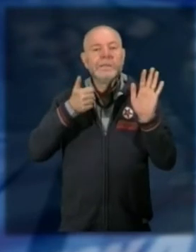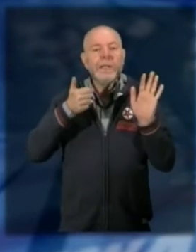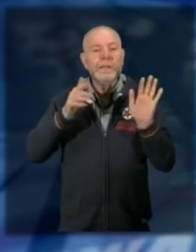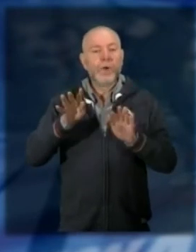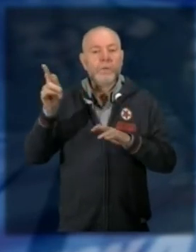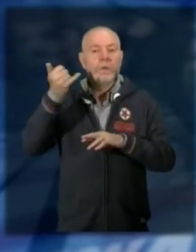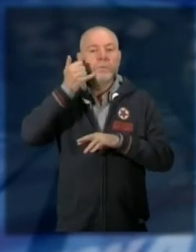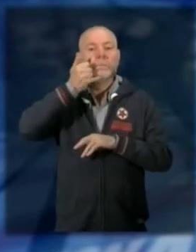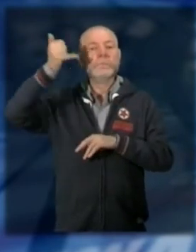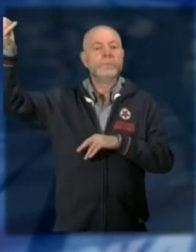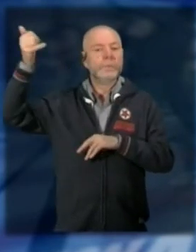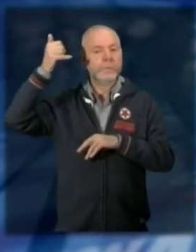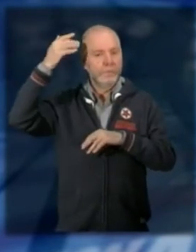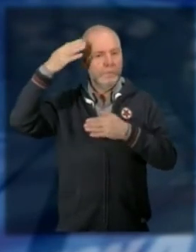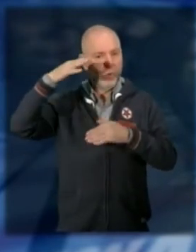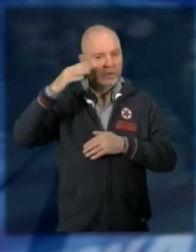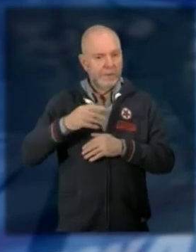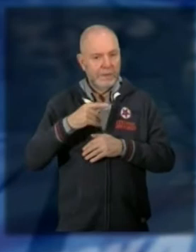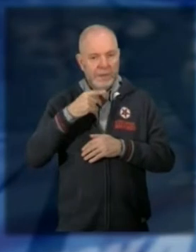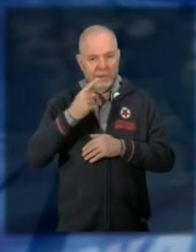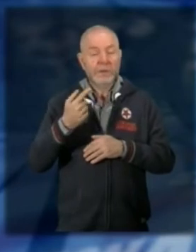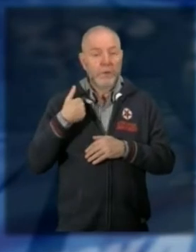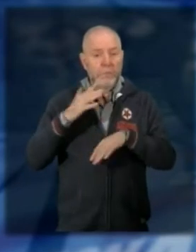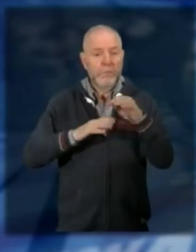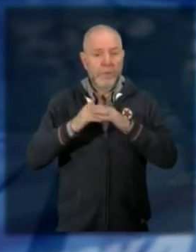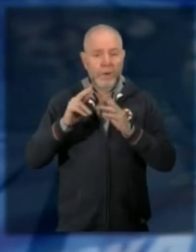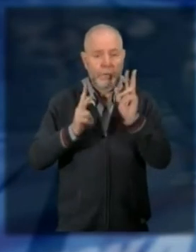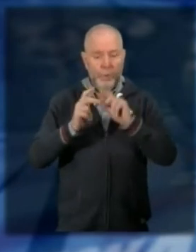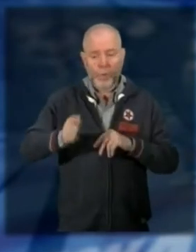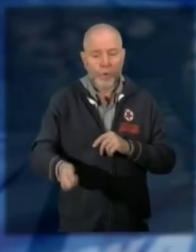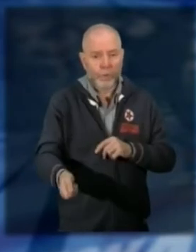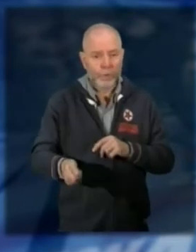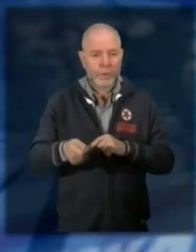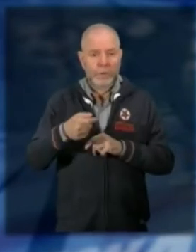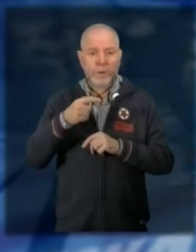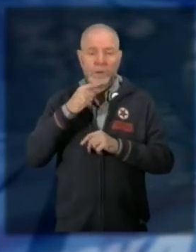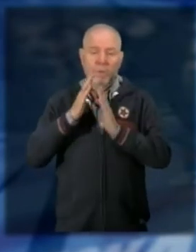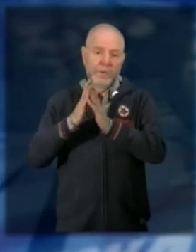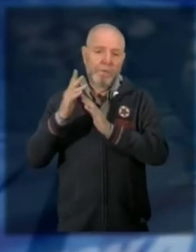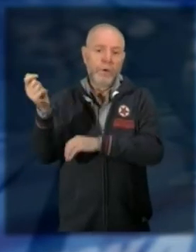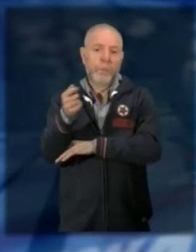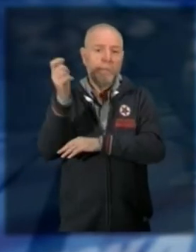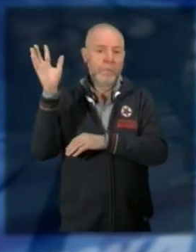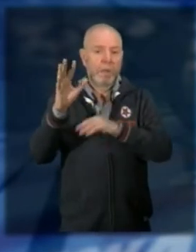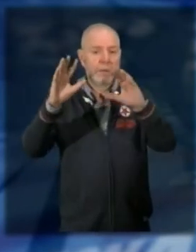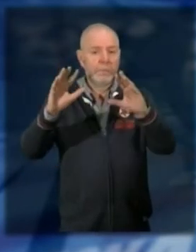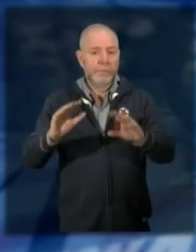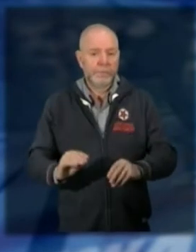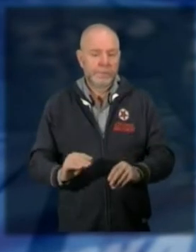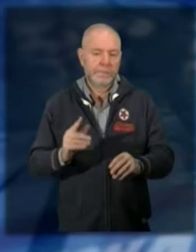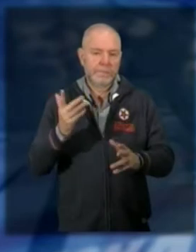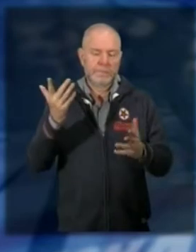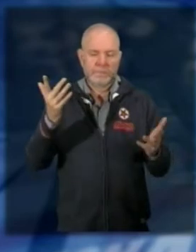sala operativa della questura dicendo di aver appiccato un incendio davanti al locale chiedeva l'intervento della polizia per rimetterlo in